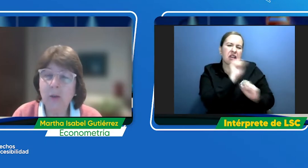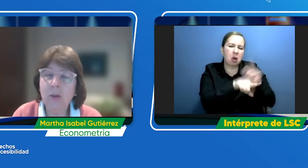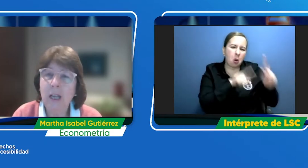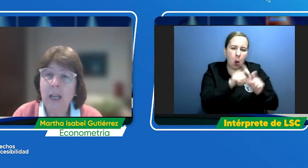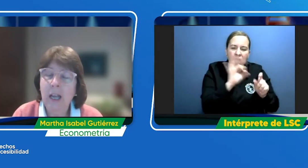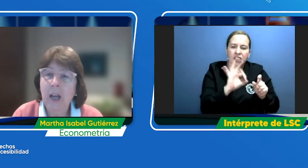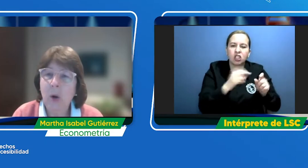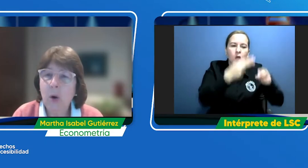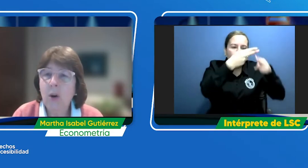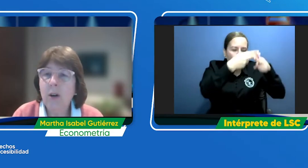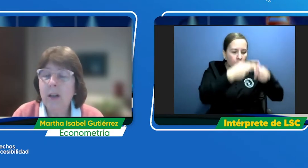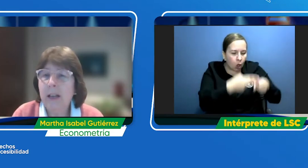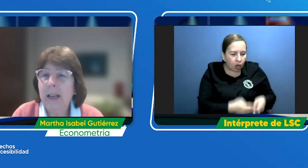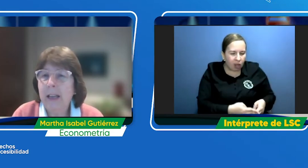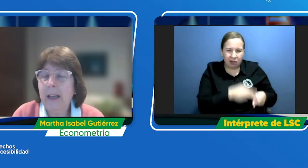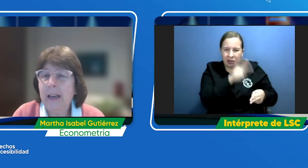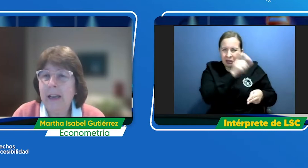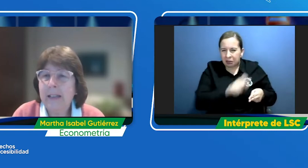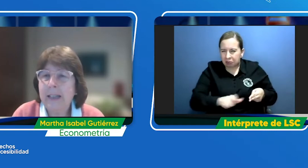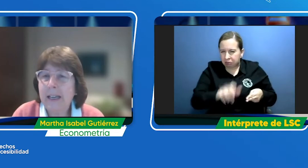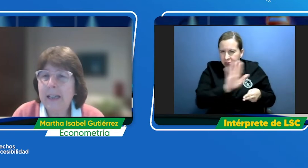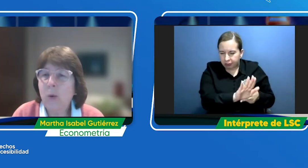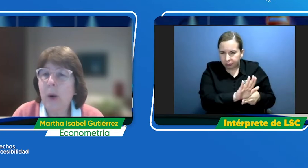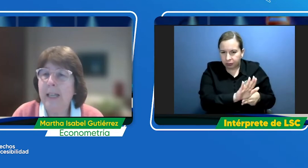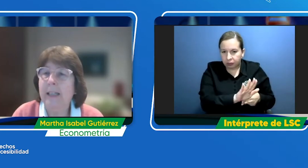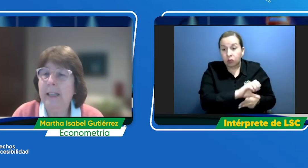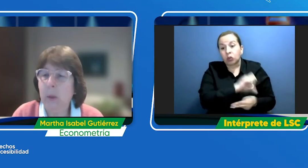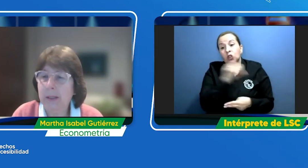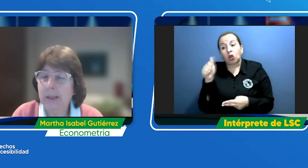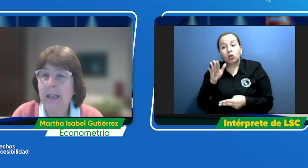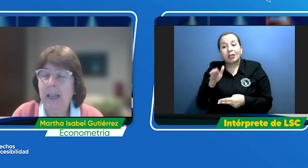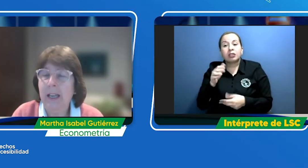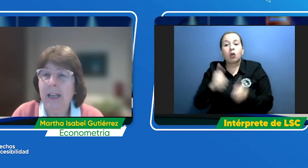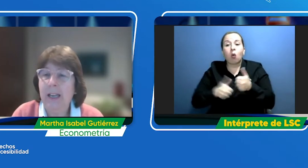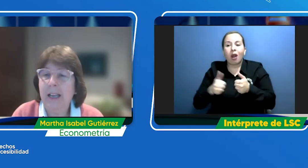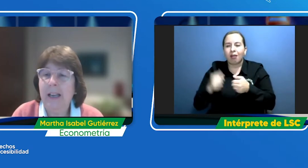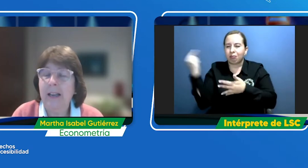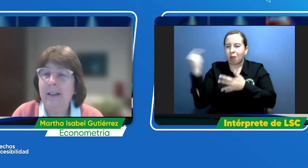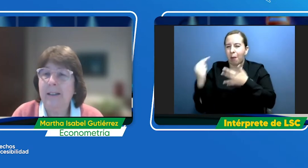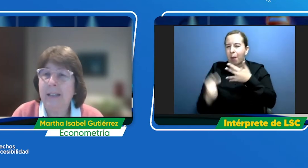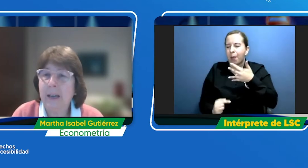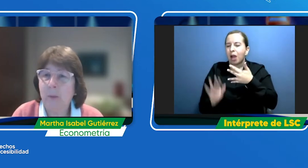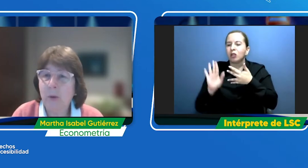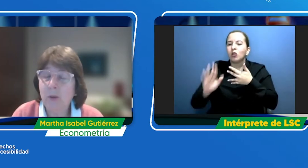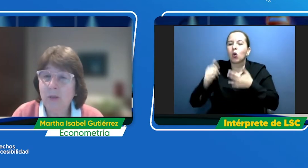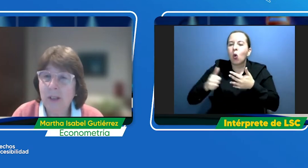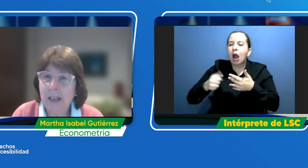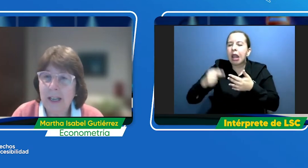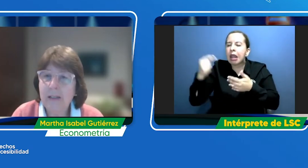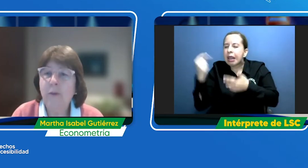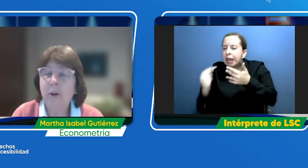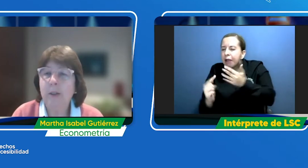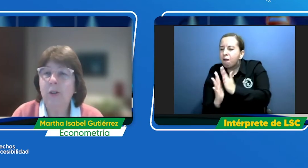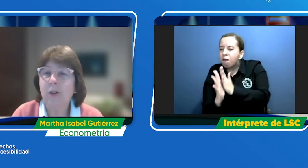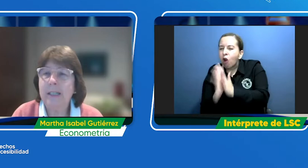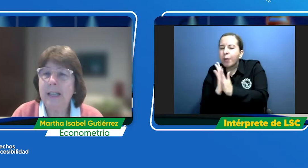con las técnicas cualitativas que, digamos, es información que se